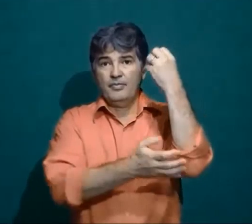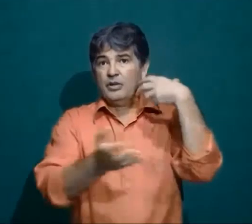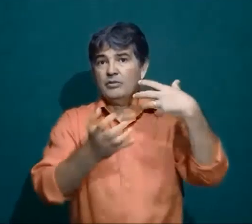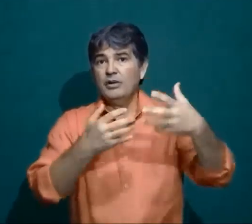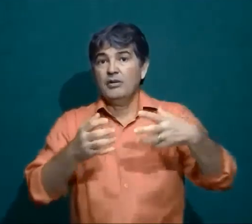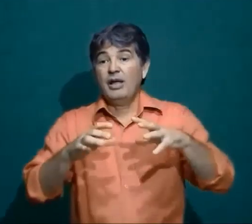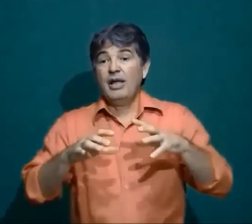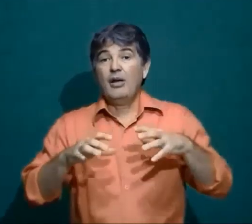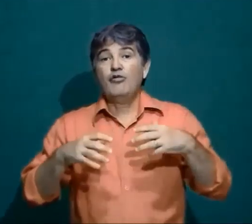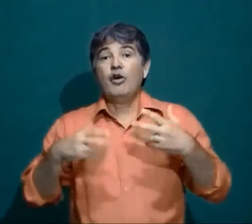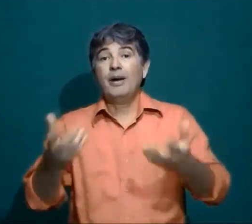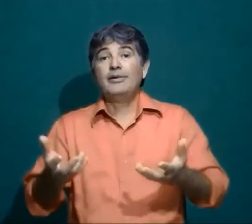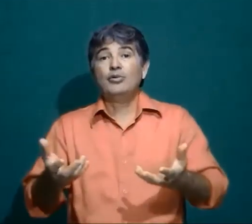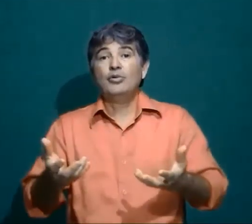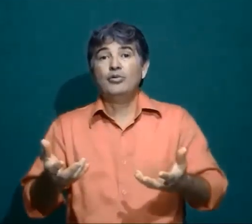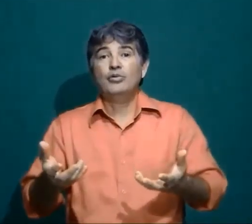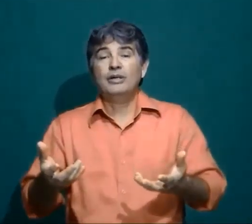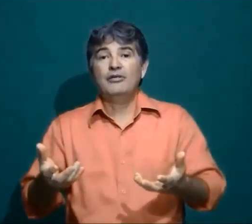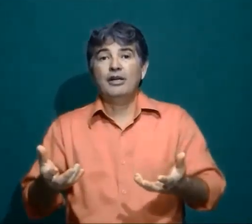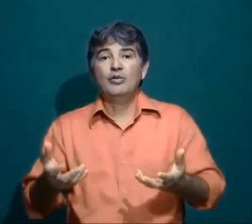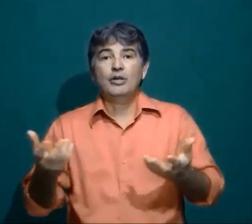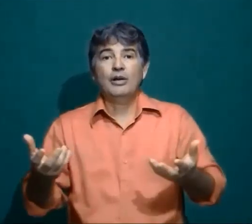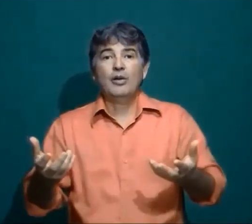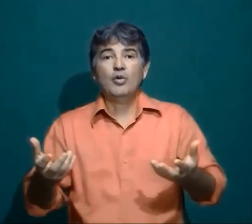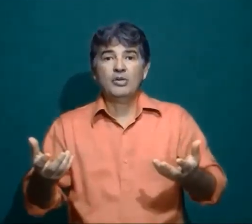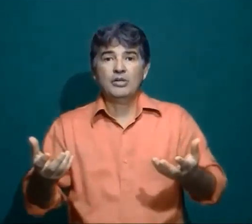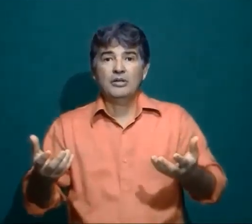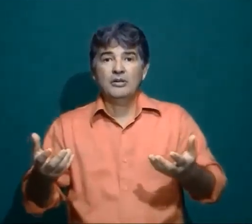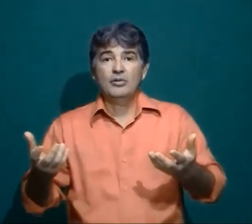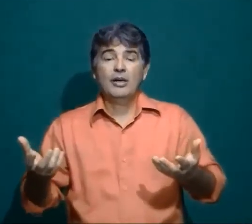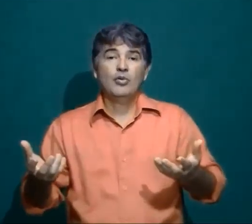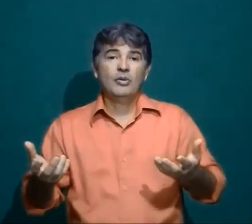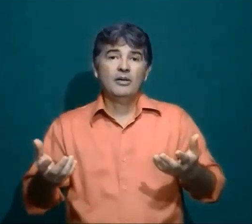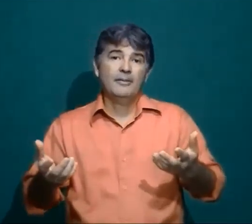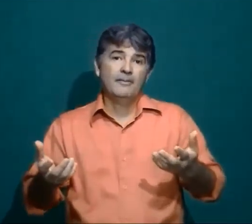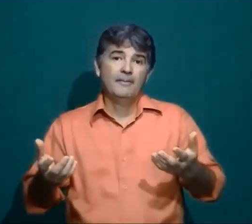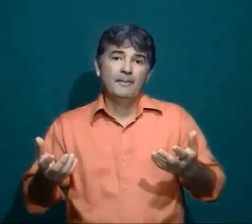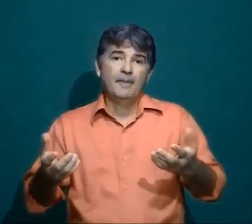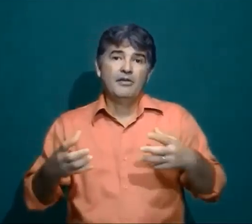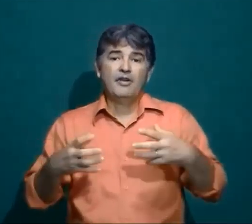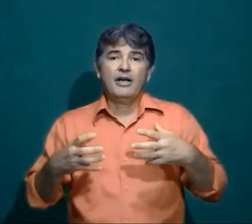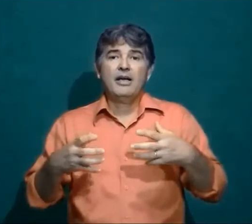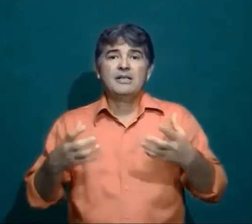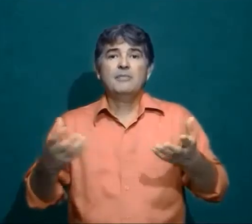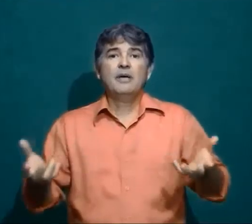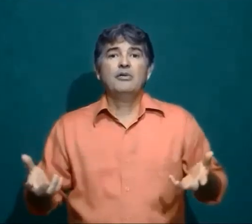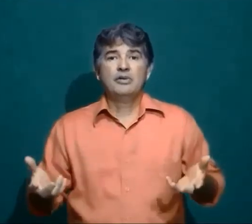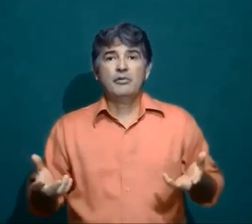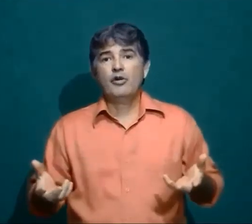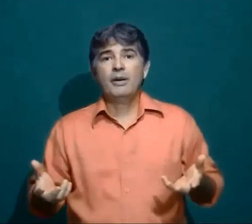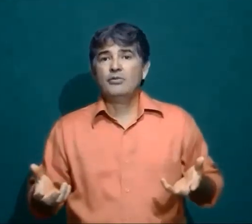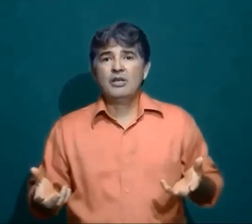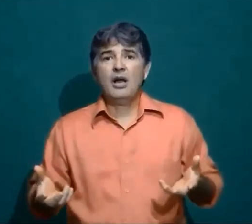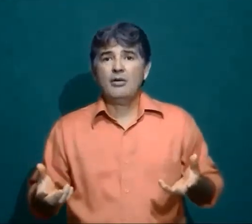Então é o formato da verdura Do legume Que vai receber o formato Por exemplo,